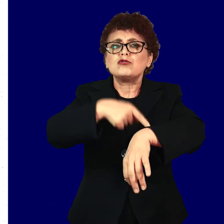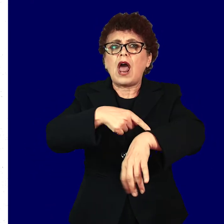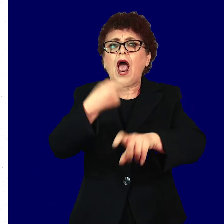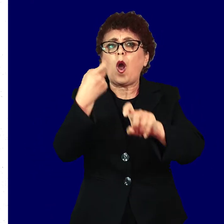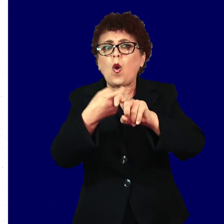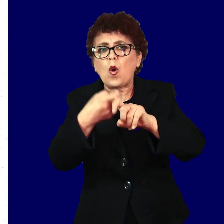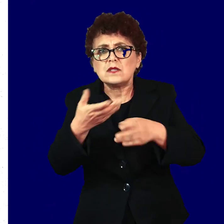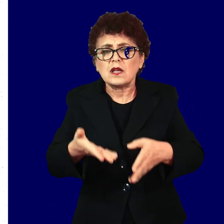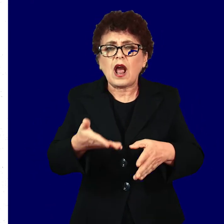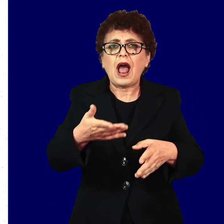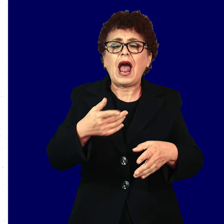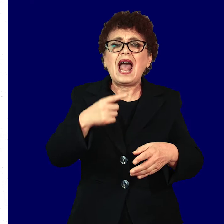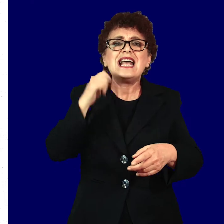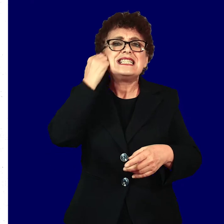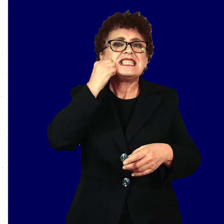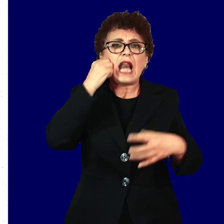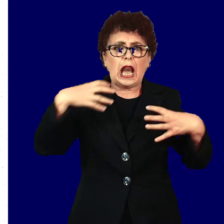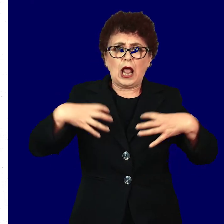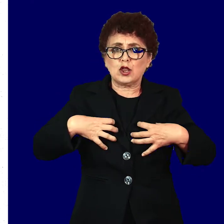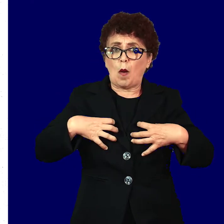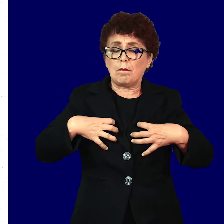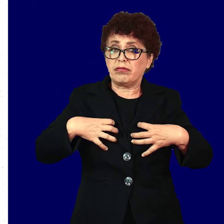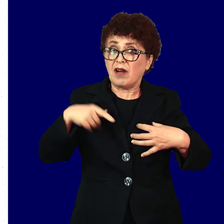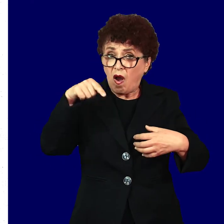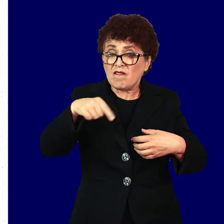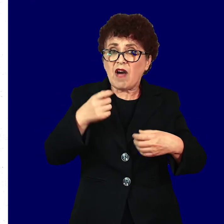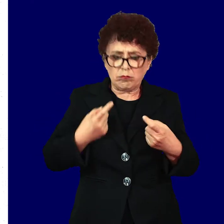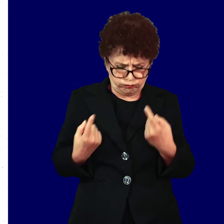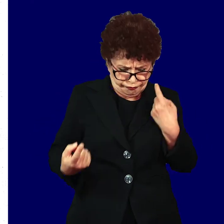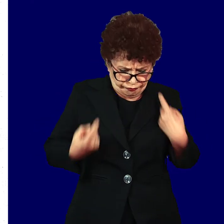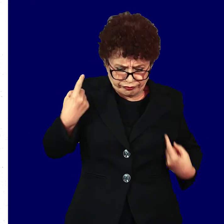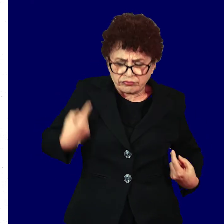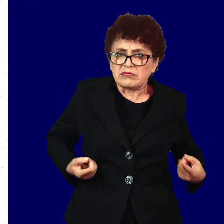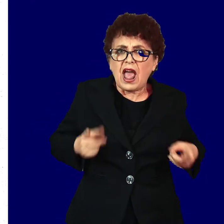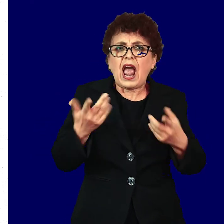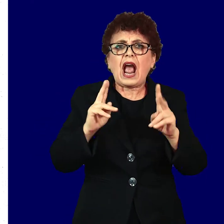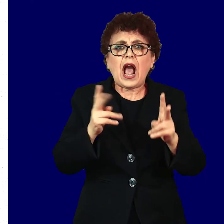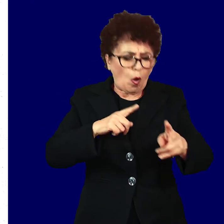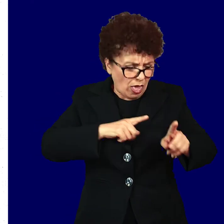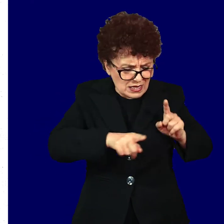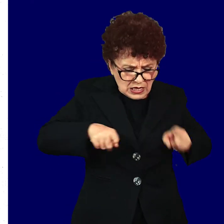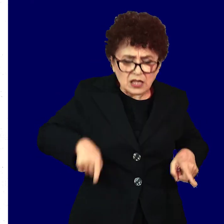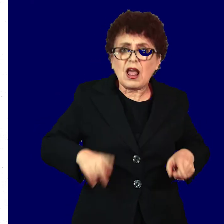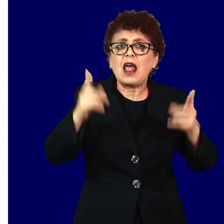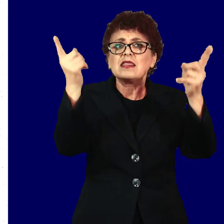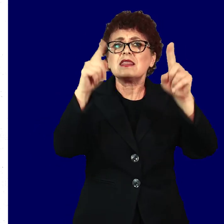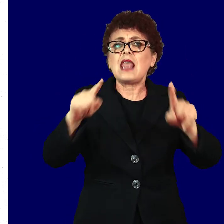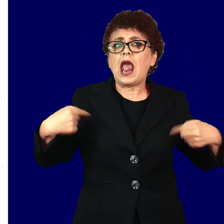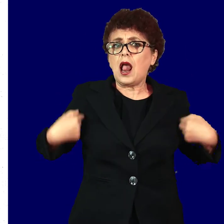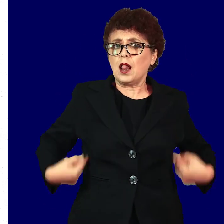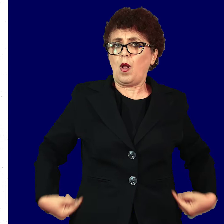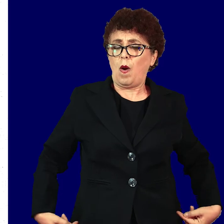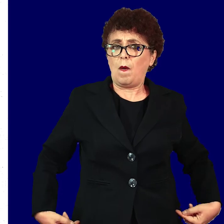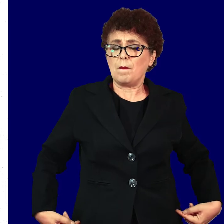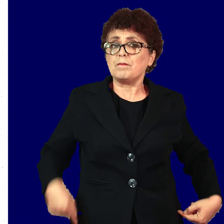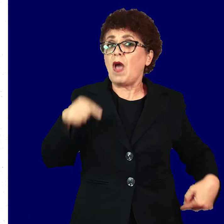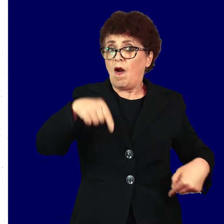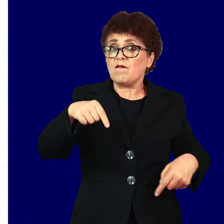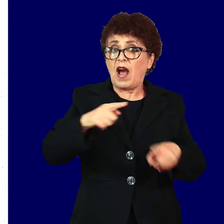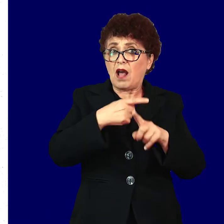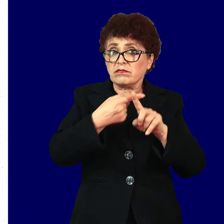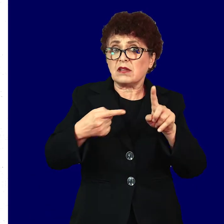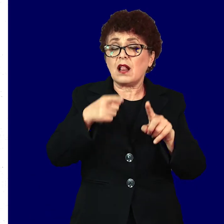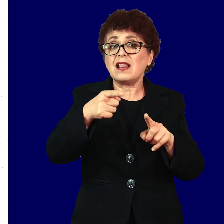коските или црниот дроп. А овие израстоци може да се појават каде било на телото. Во оваа